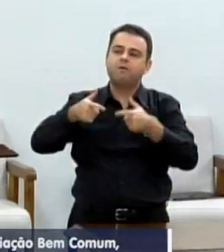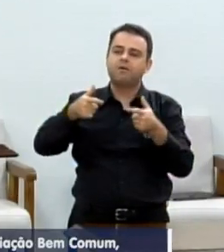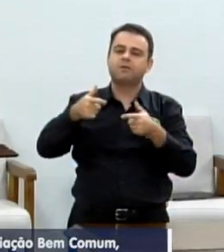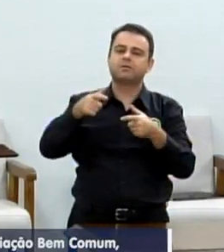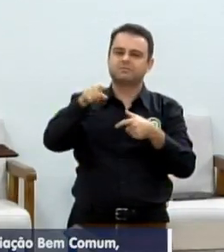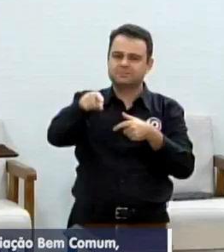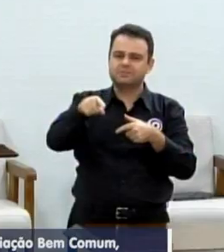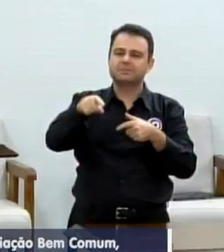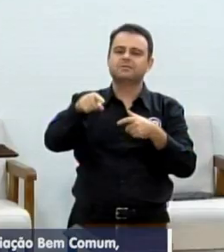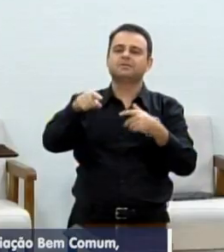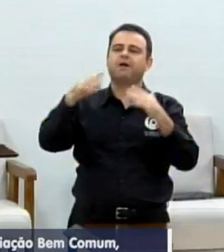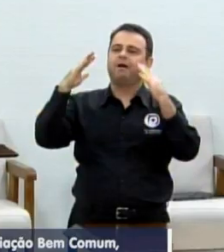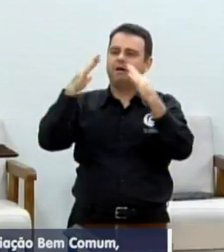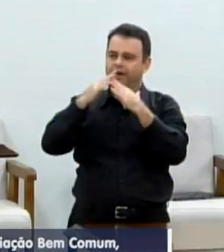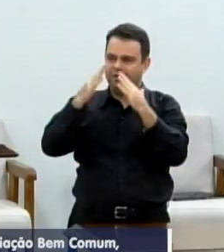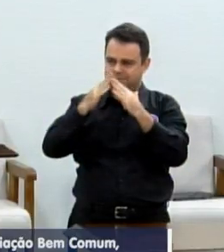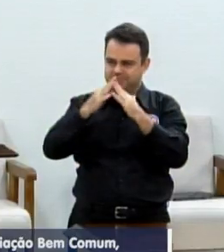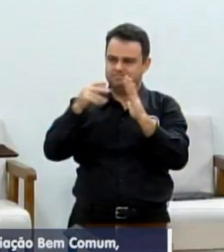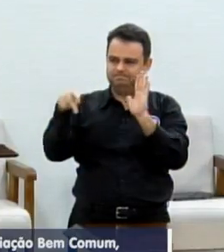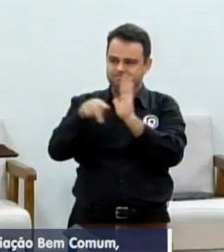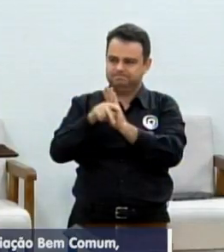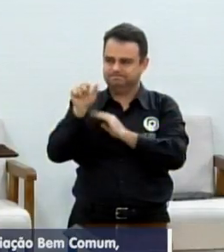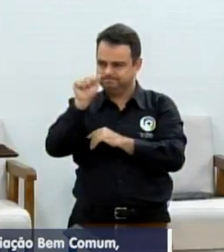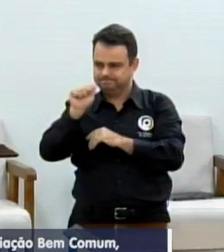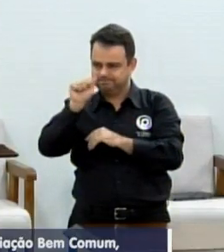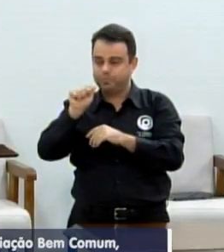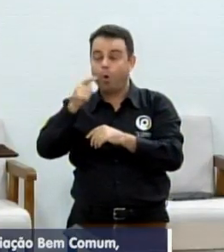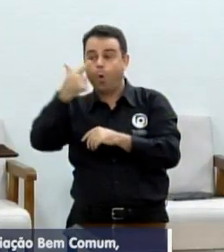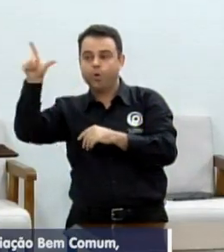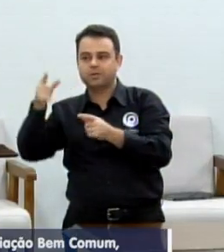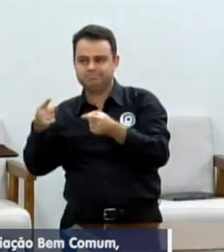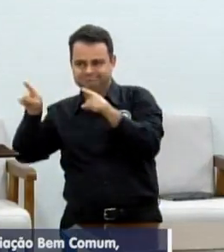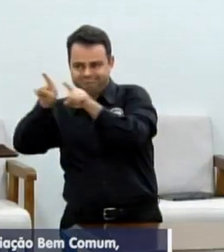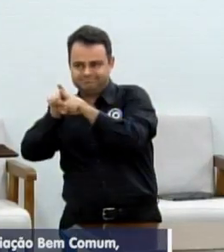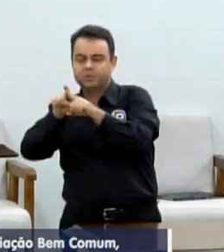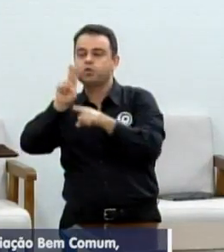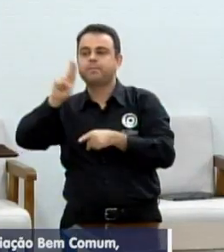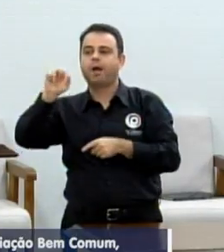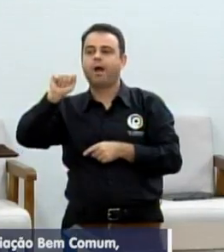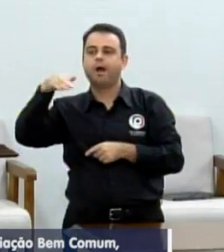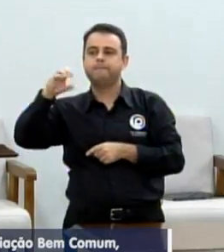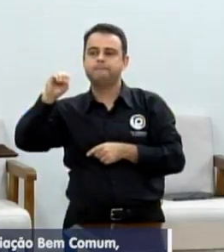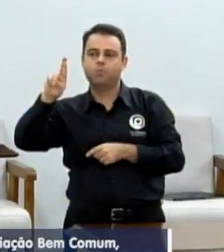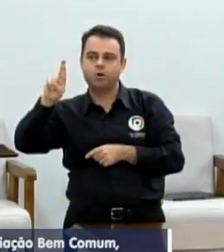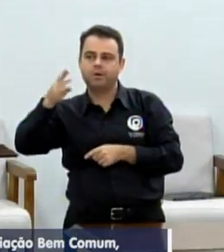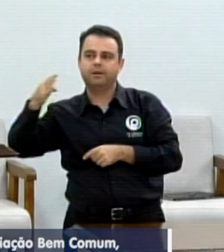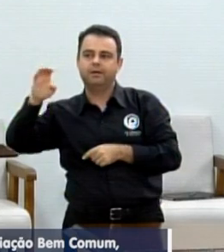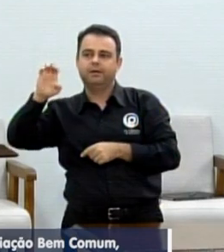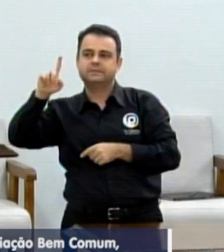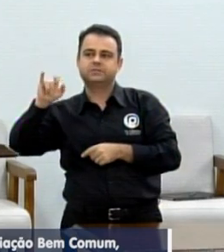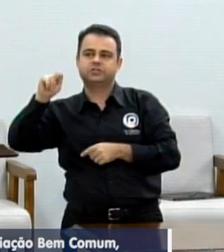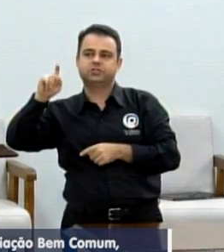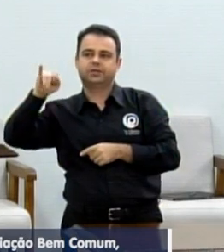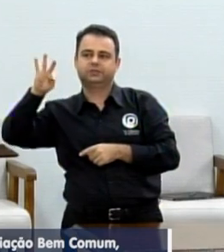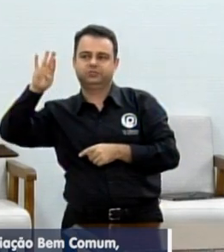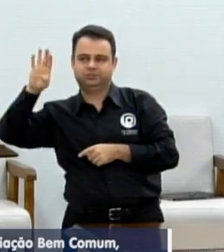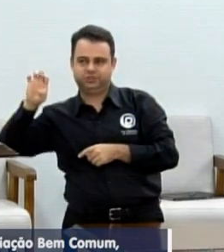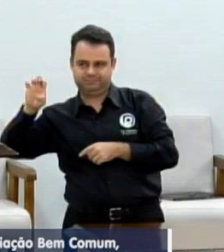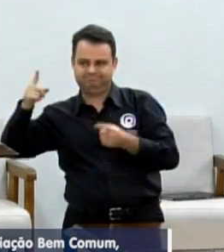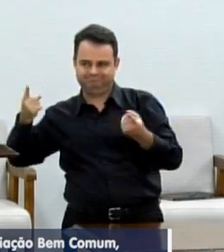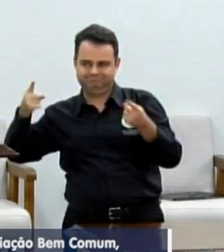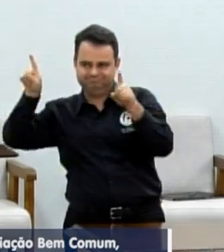parceria com o Amor Exigente, onde hoje as crianças do município com déficit